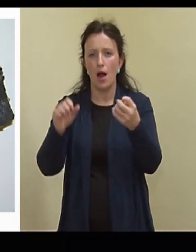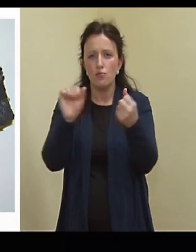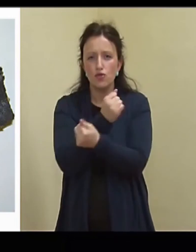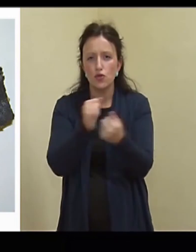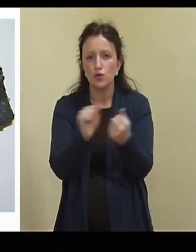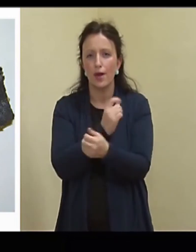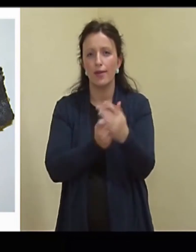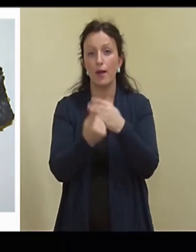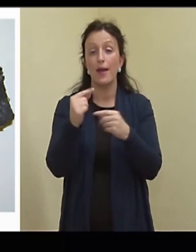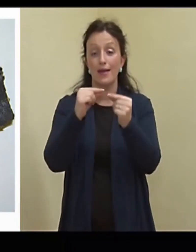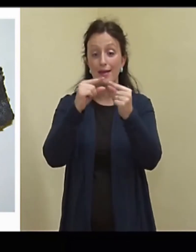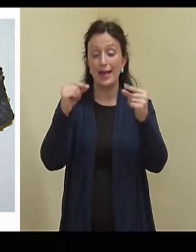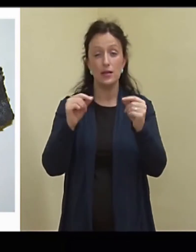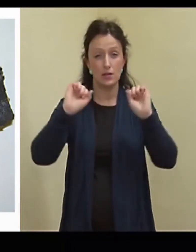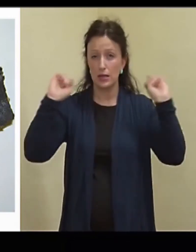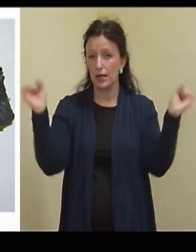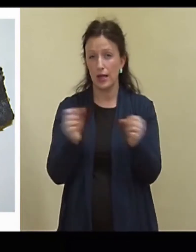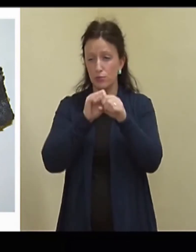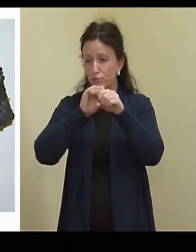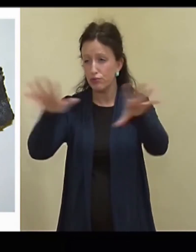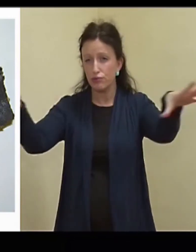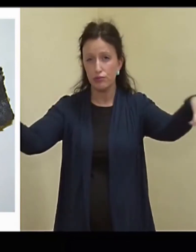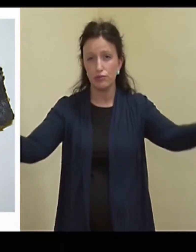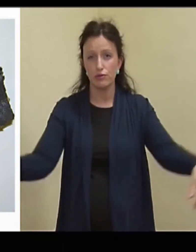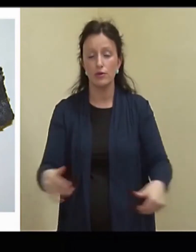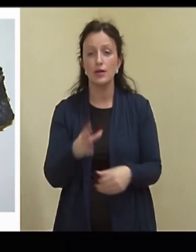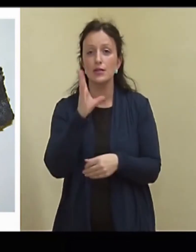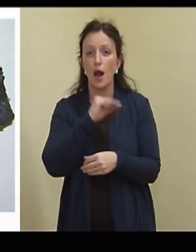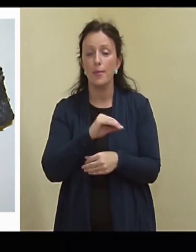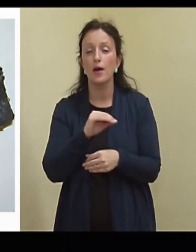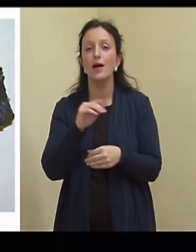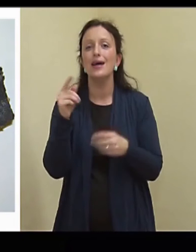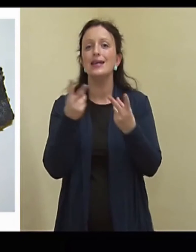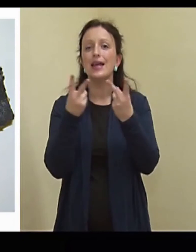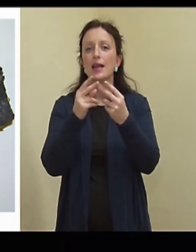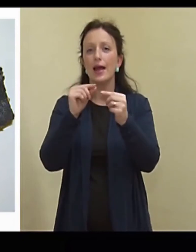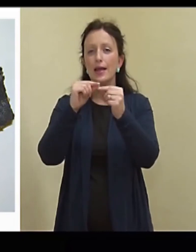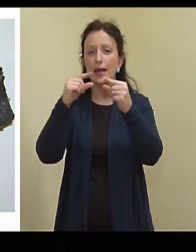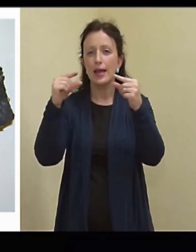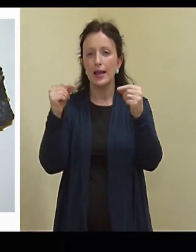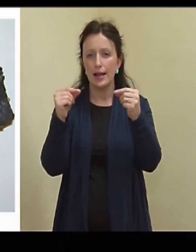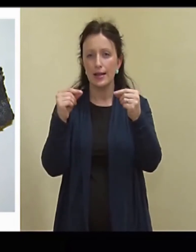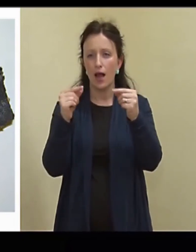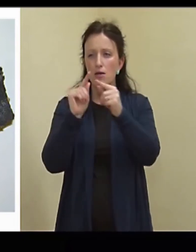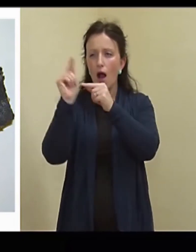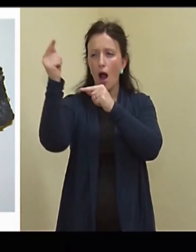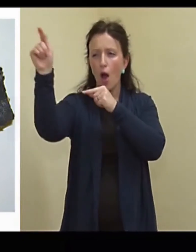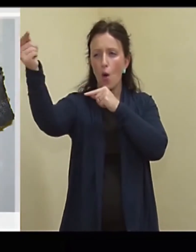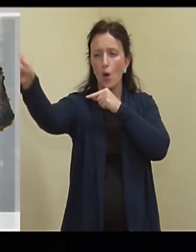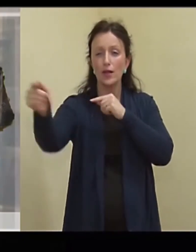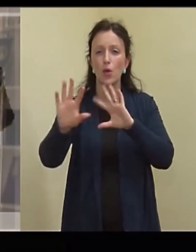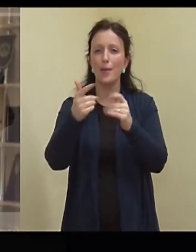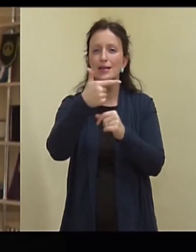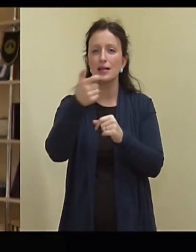Ja see kild lendab üsna kiiresti ja üsna kaugele. See killu lennu kaugus võib olla sinna kuskile 700